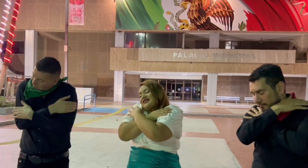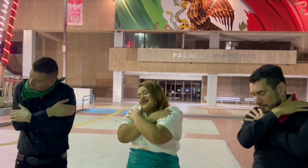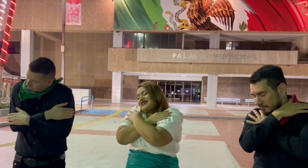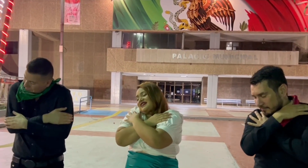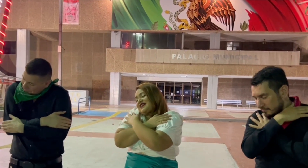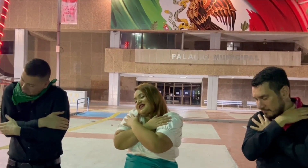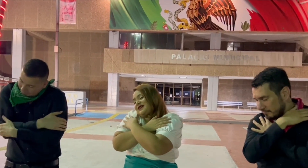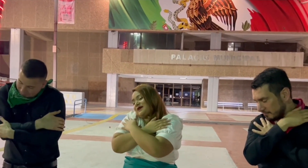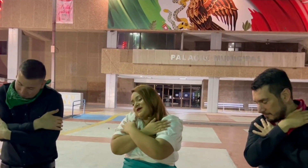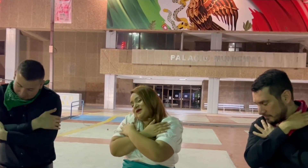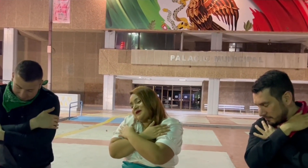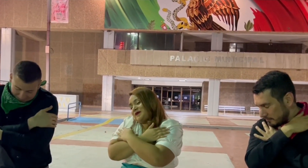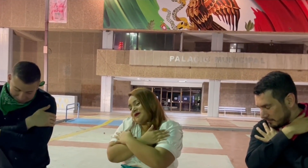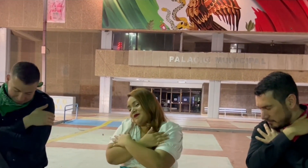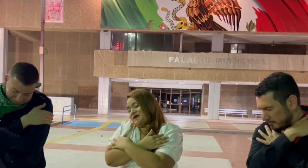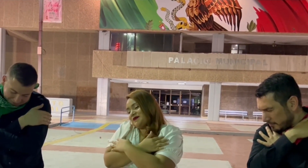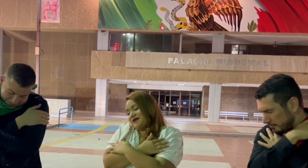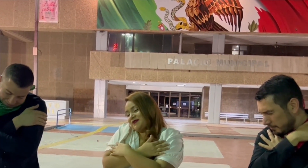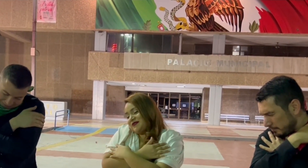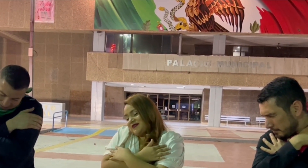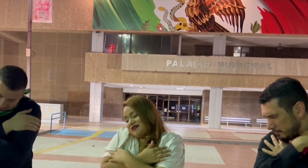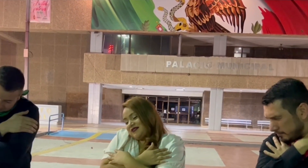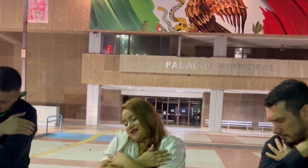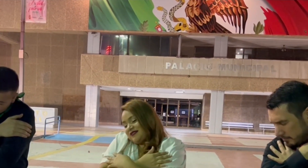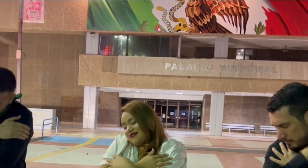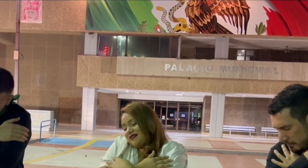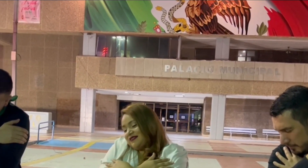Yo me volví Y Pero